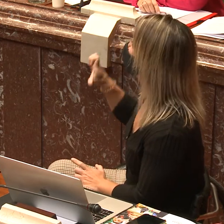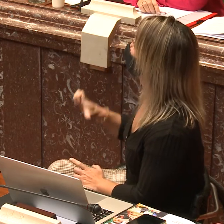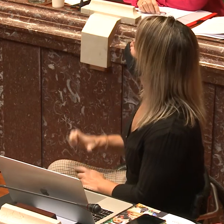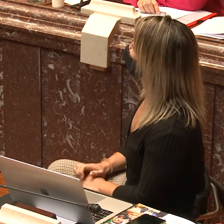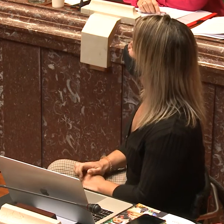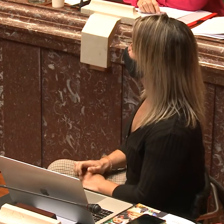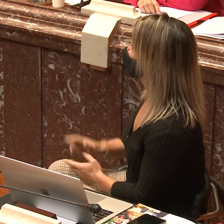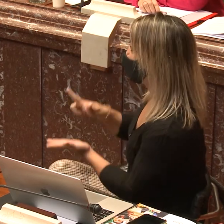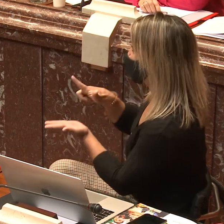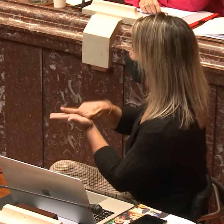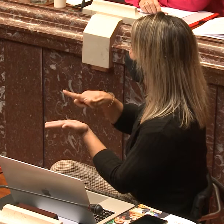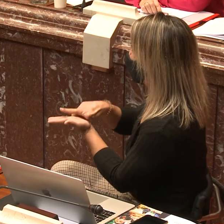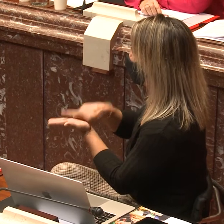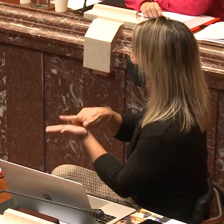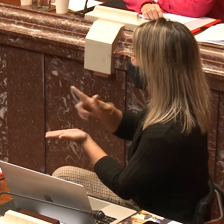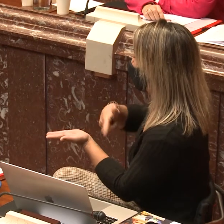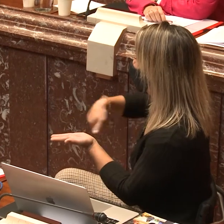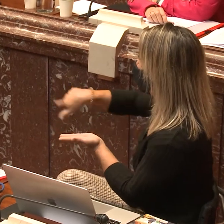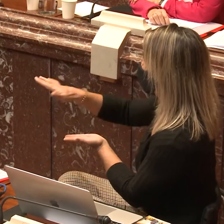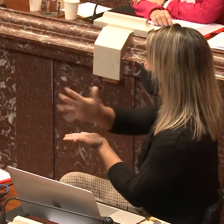Hablando en su lengua, la lengua de signos.